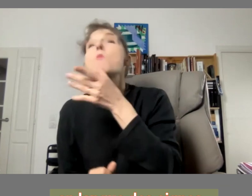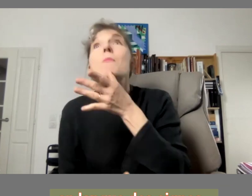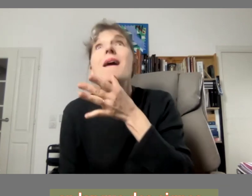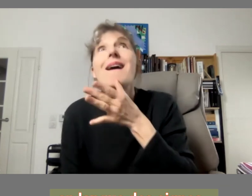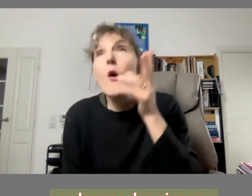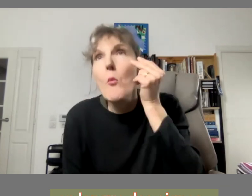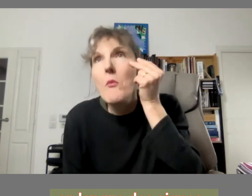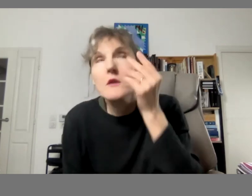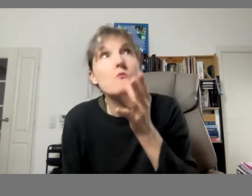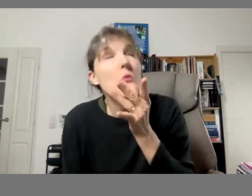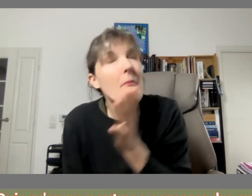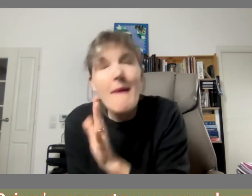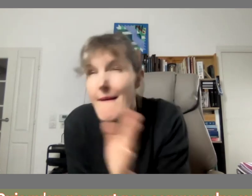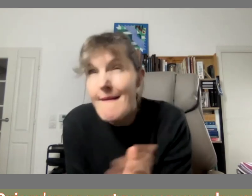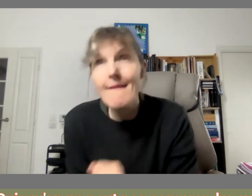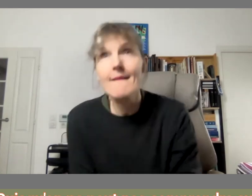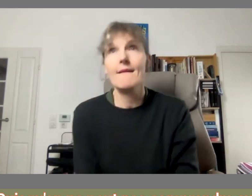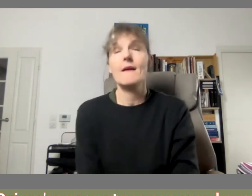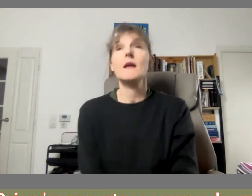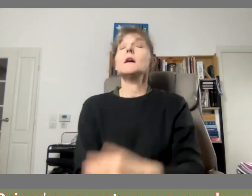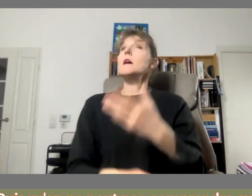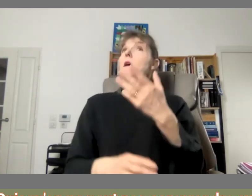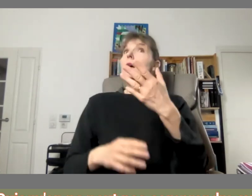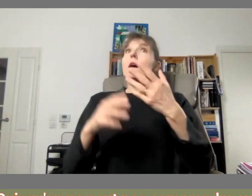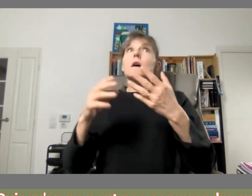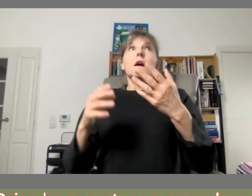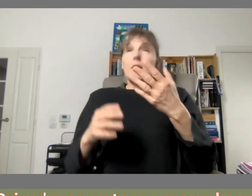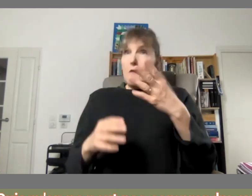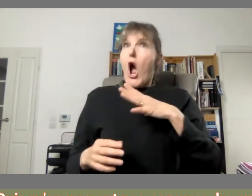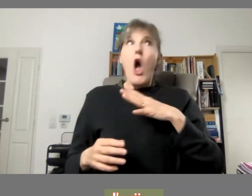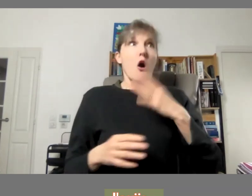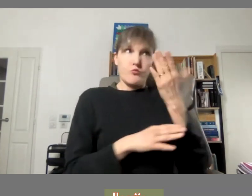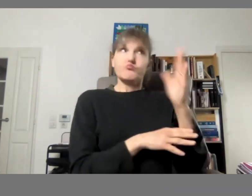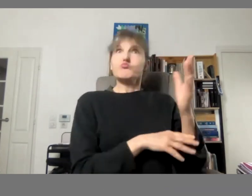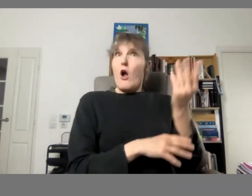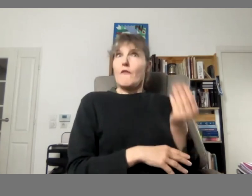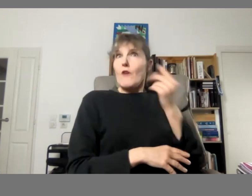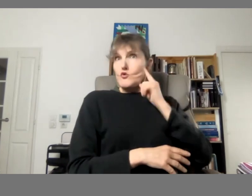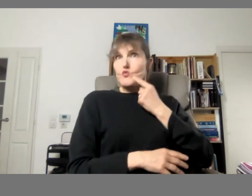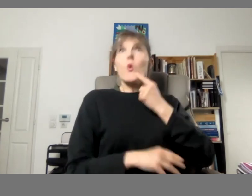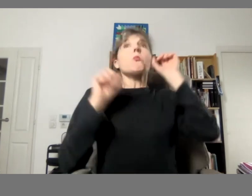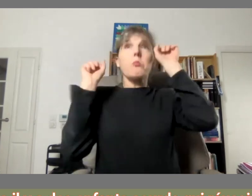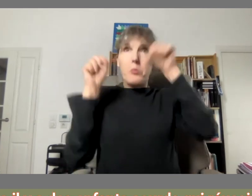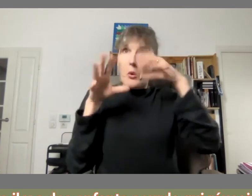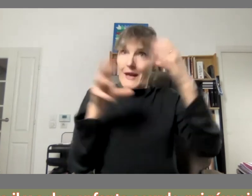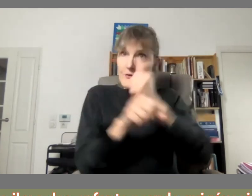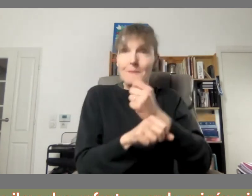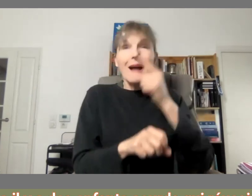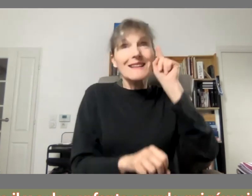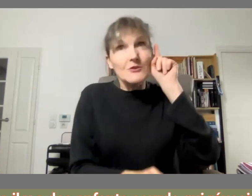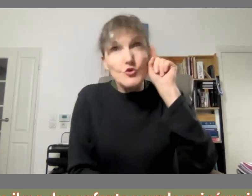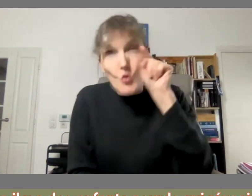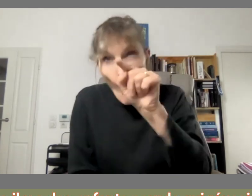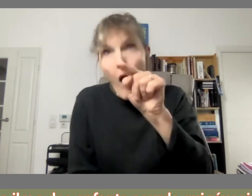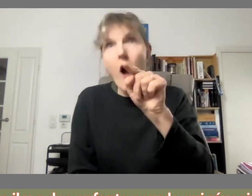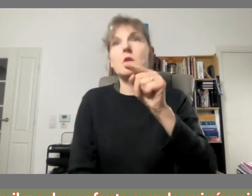en langue des signes puisqu'on ne peut pas comprendre avec l'ouïe alors il ya des enfants sourds qui réussissent